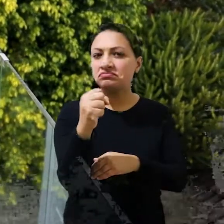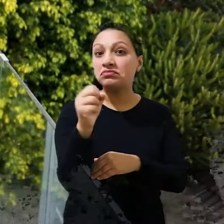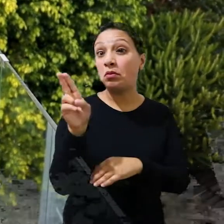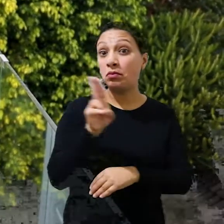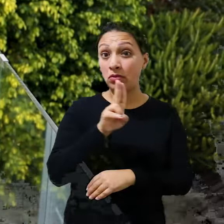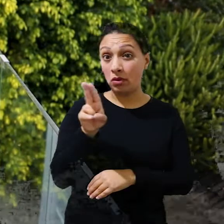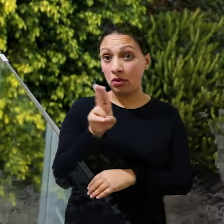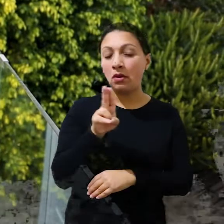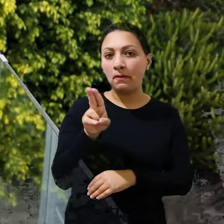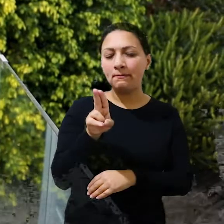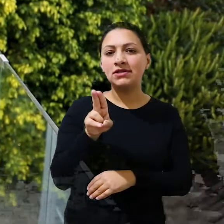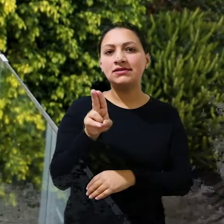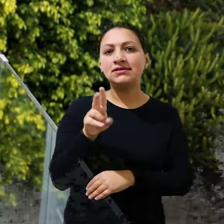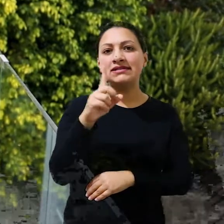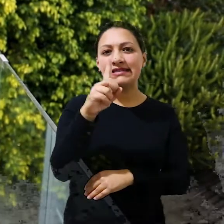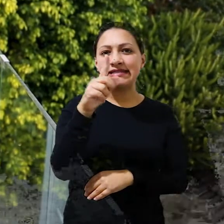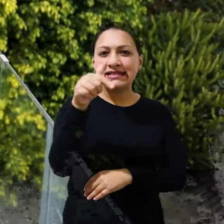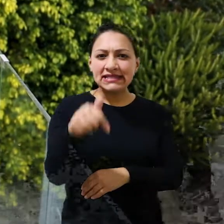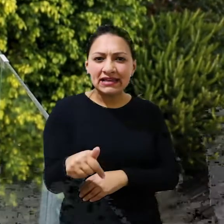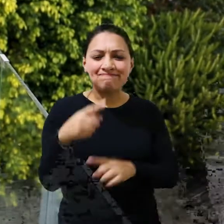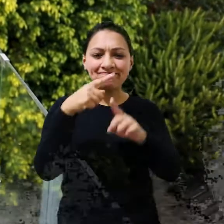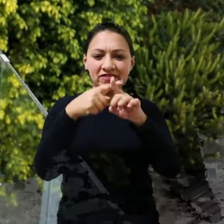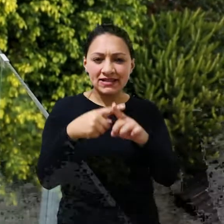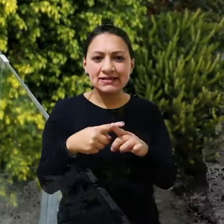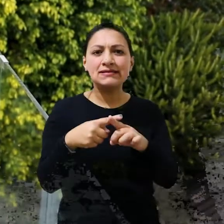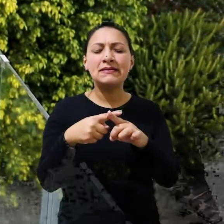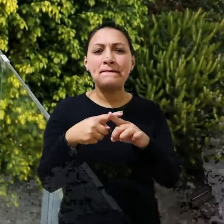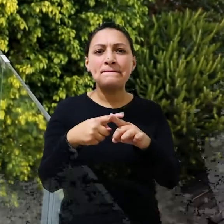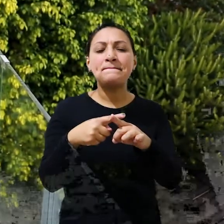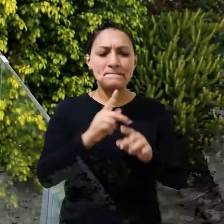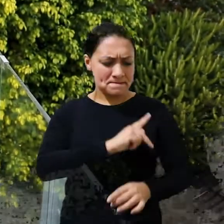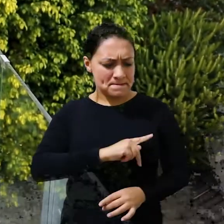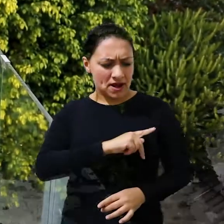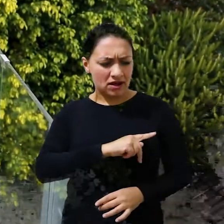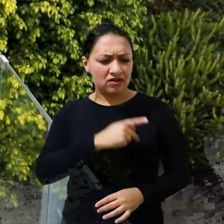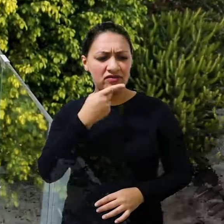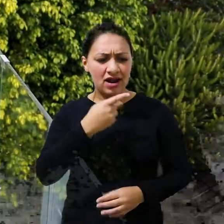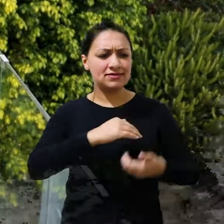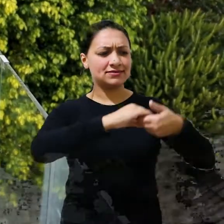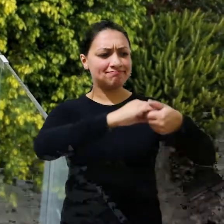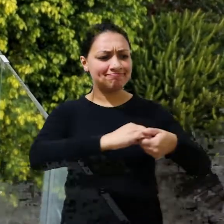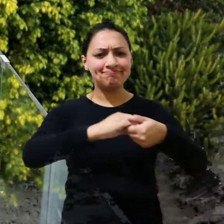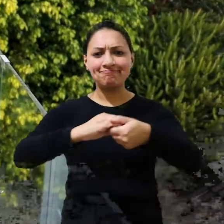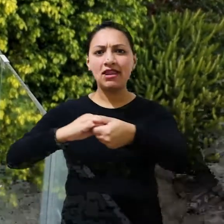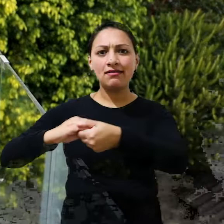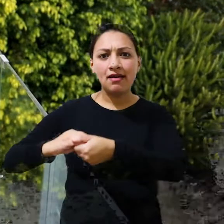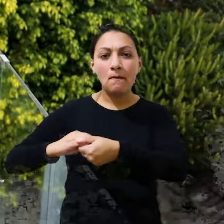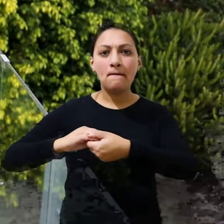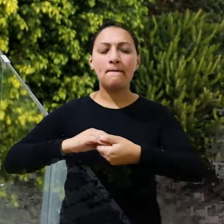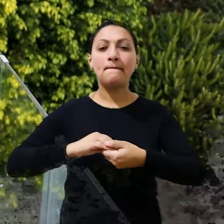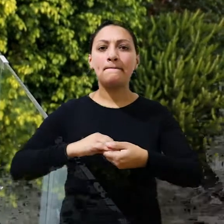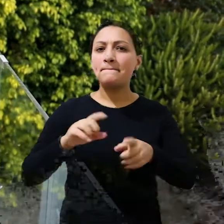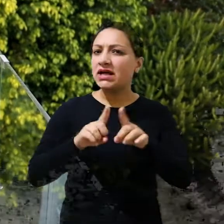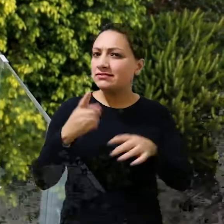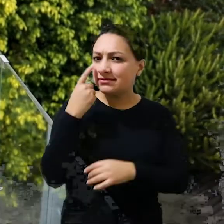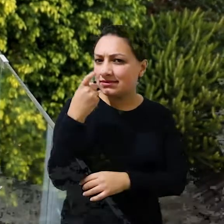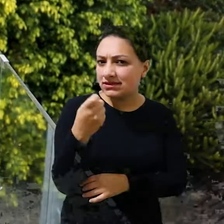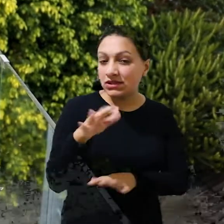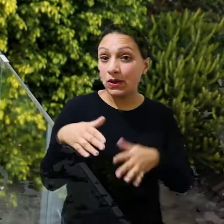nomes. São 17 vezes que Paulo diz o seguinte, saudai. Mas interessante quando ele chega aqui no